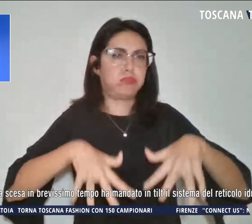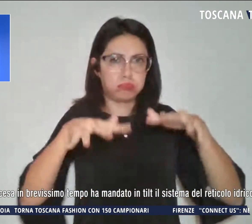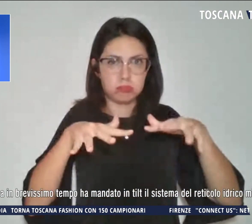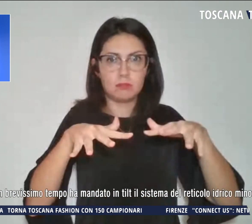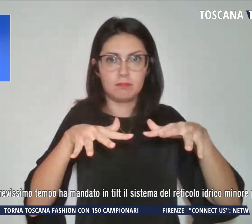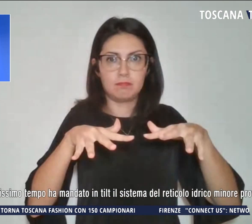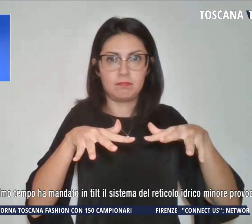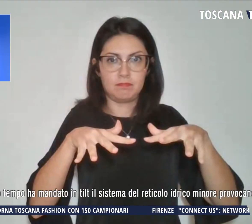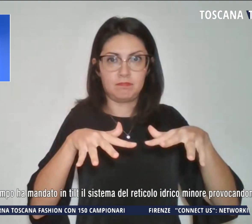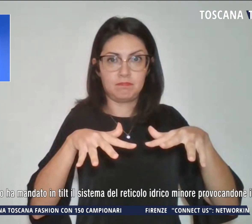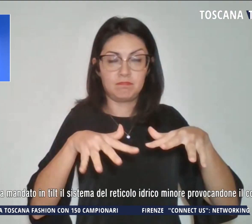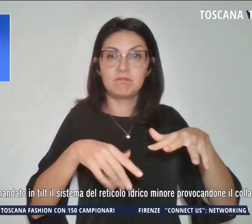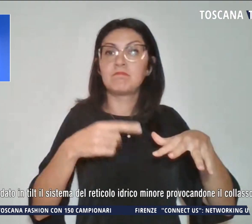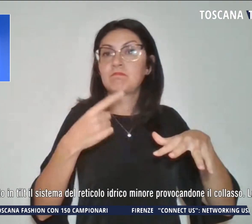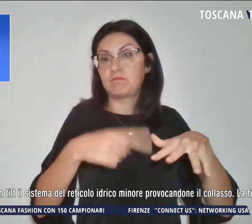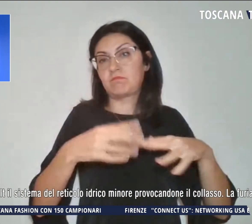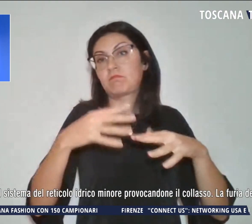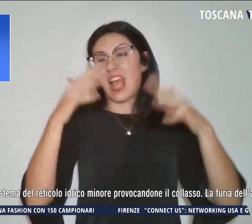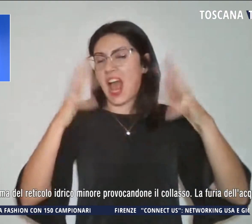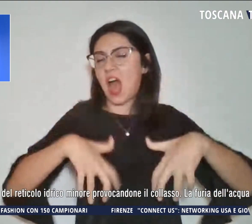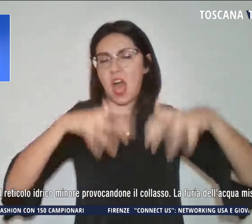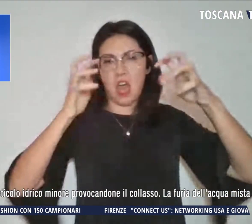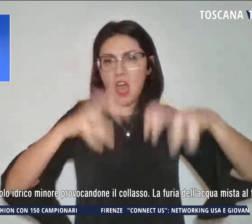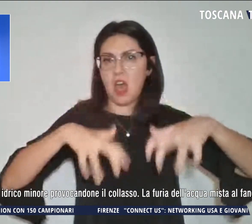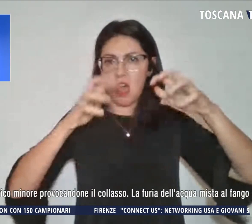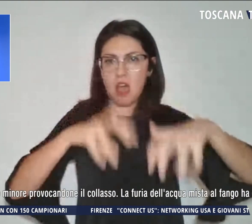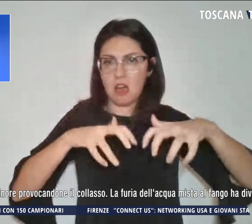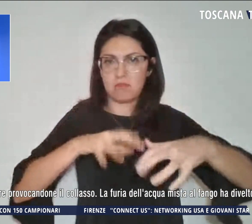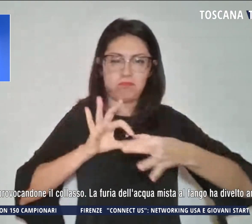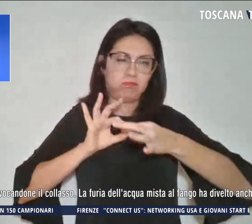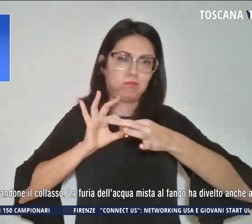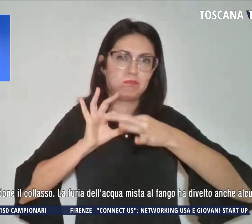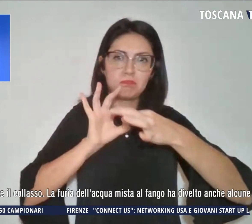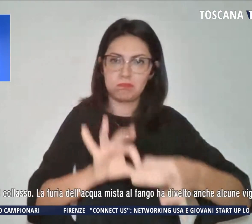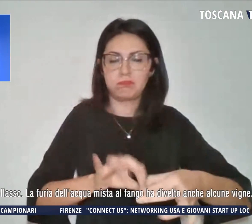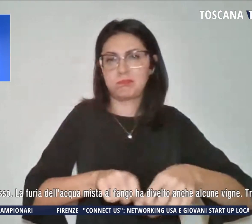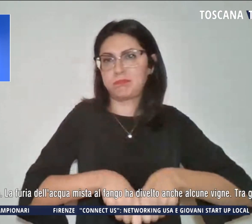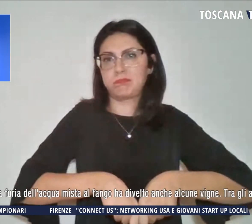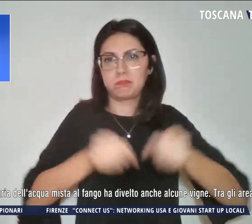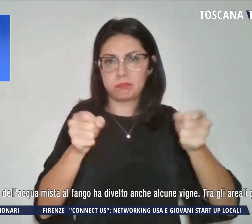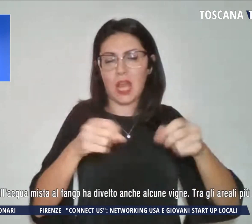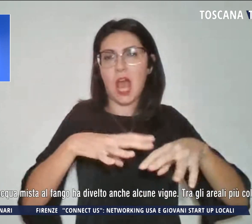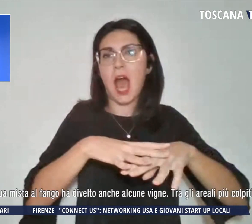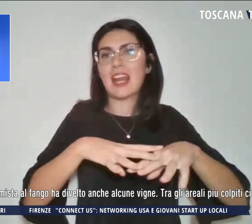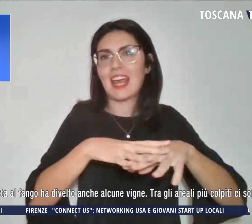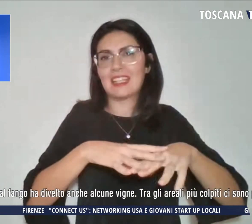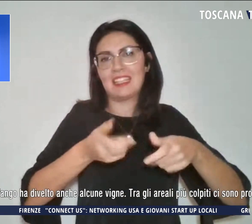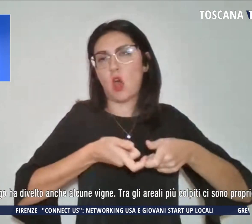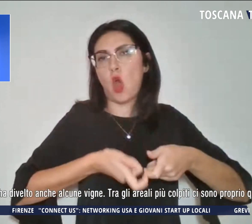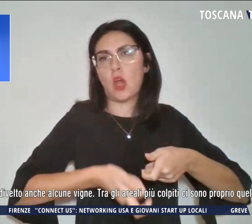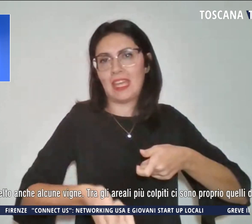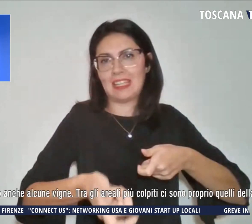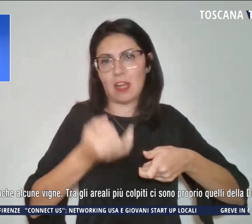L'acqua scesa in brevissimo tempo ha mandato in tilt il sistema del reticolo idrico minore